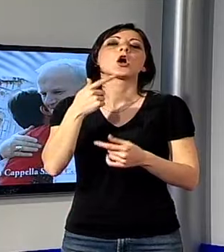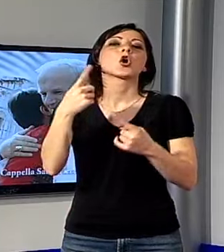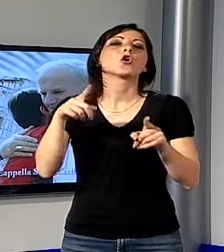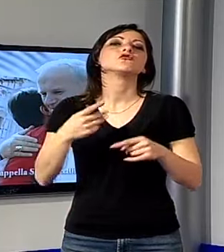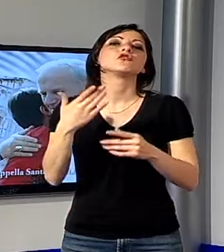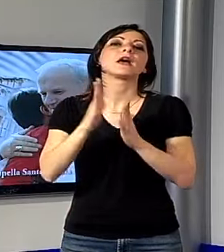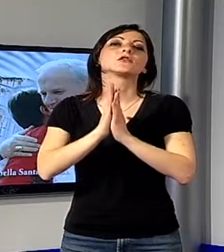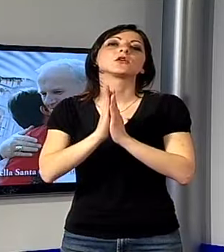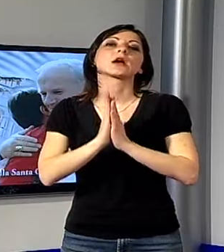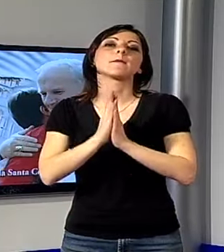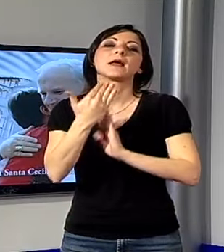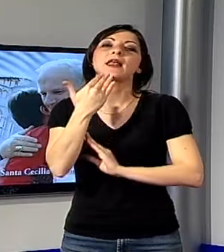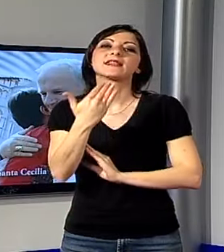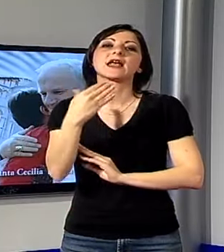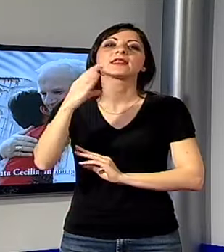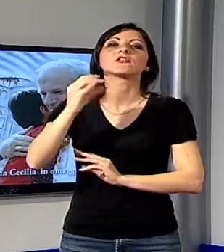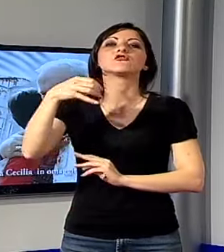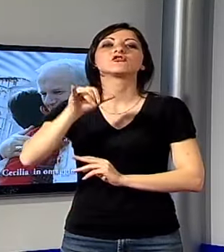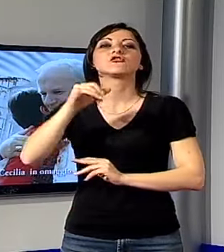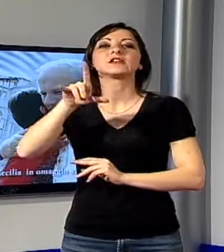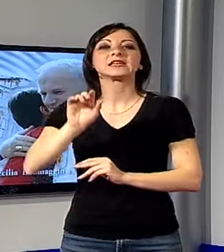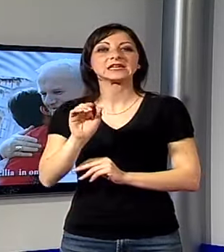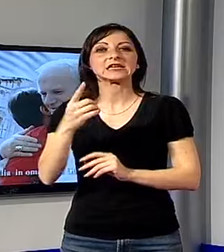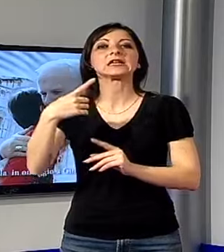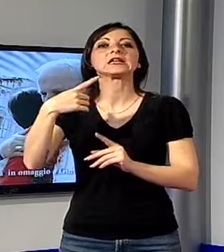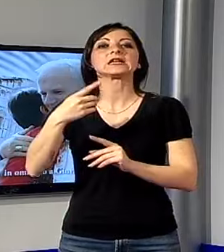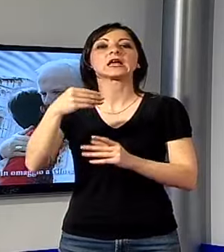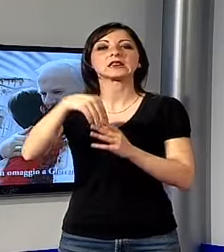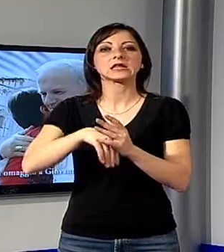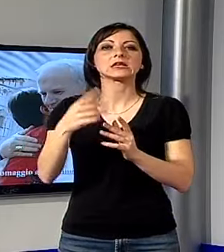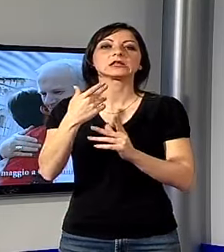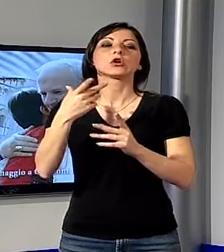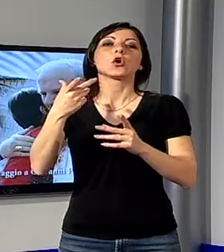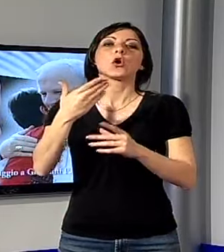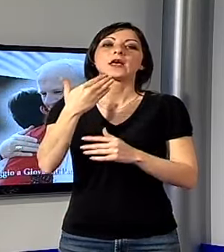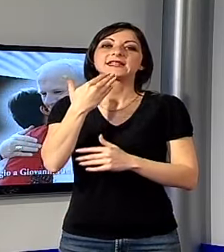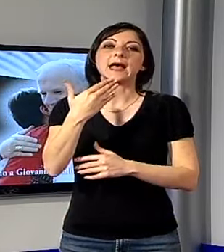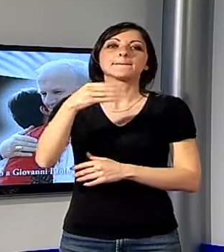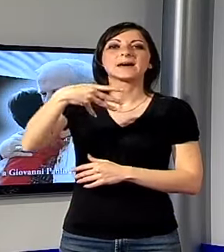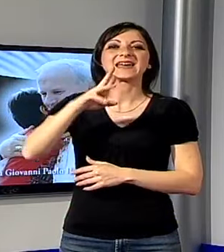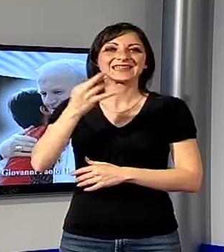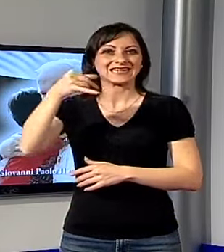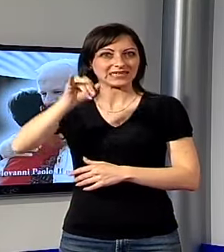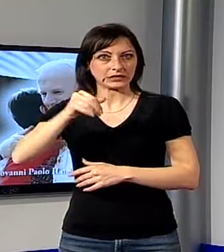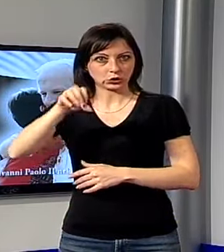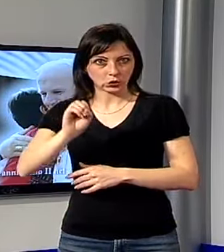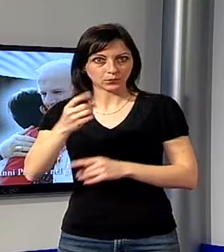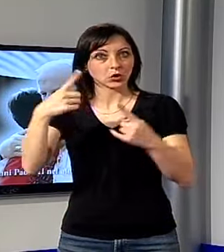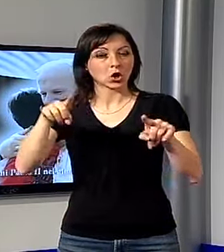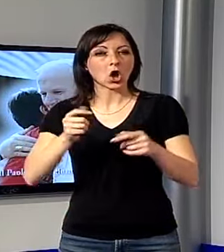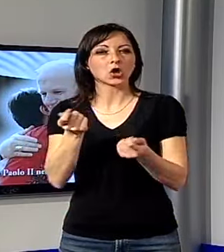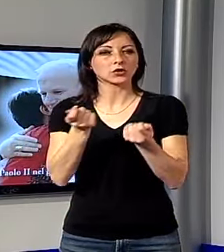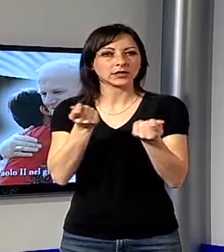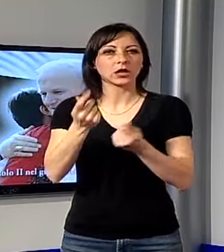la Cappella Santa Cecilia della Cattedrale di Lucca, terra in San Martino. sulle note del coro diretto da Luca Bacci con l